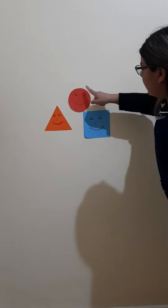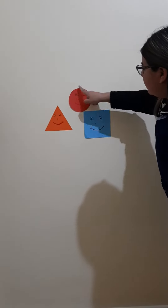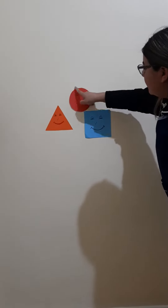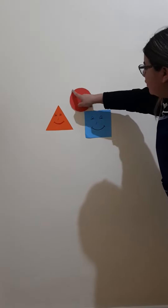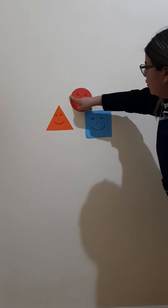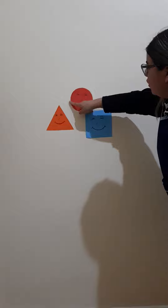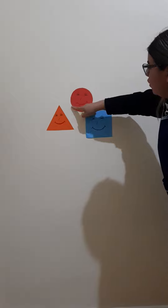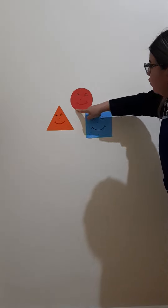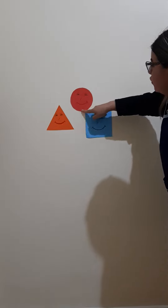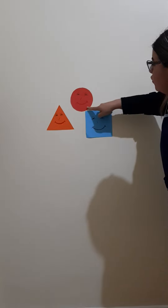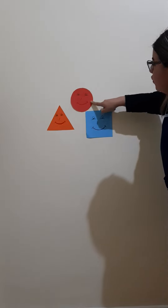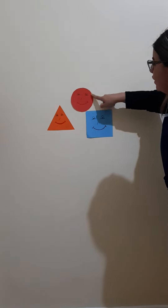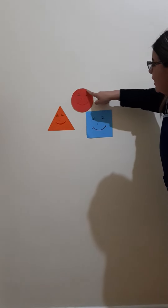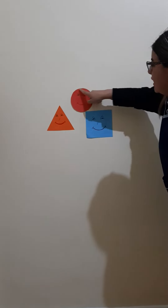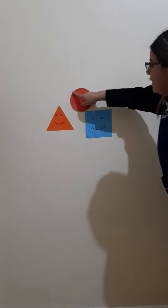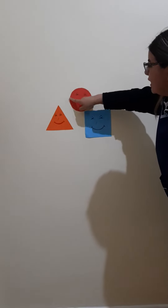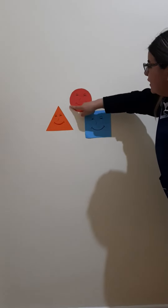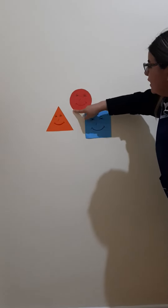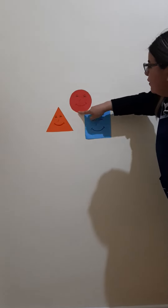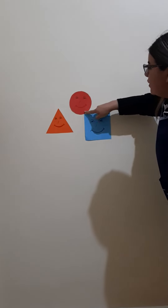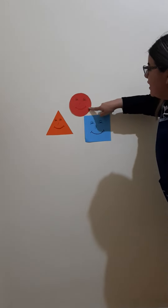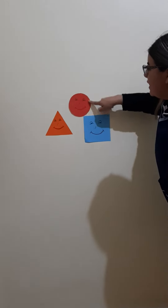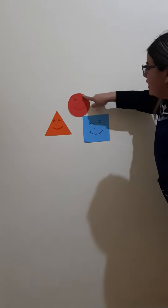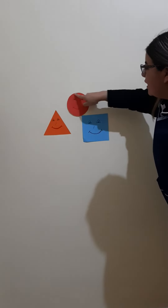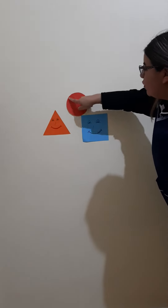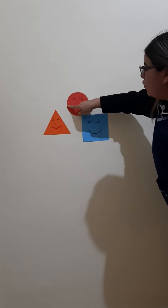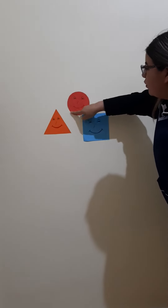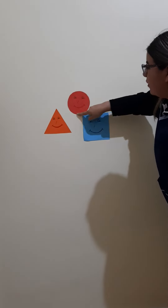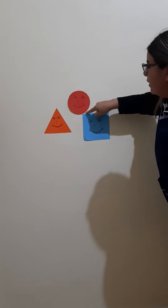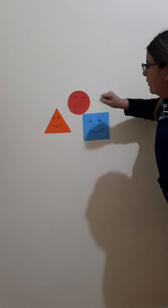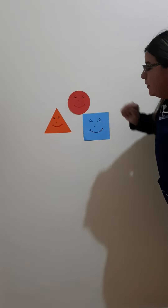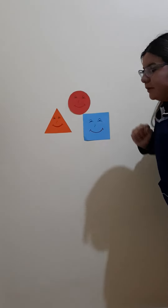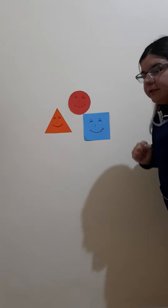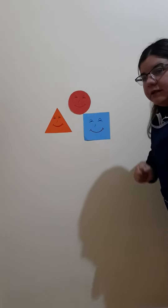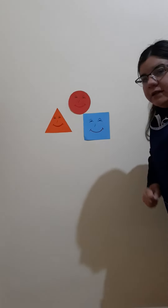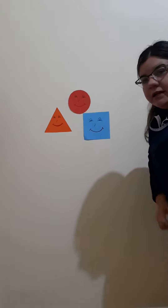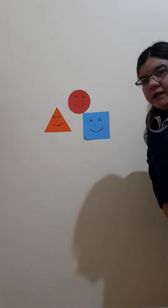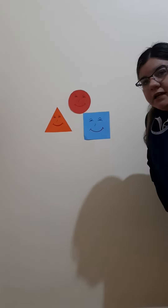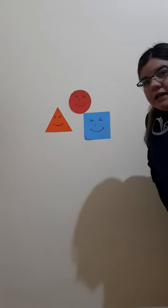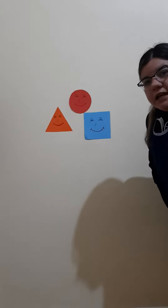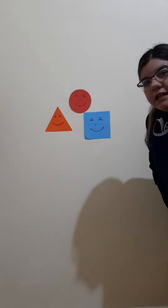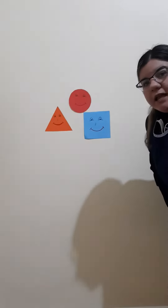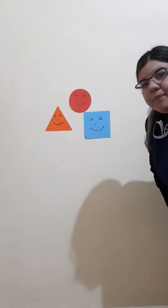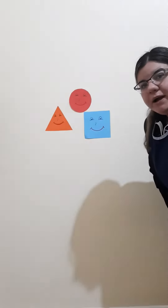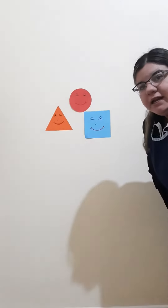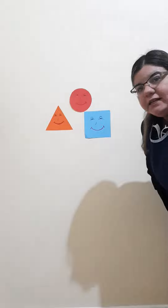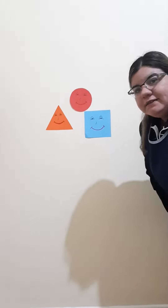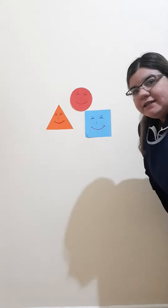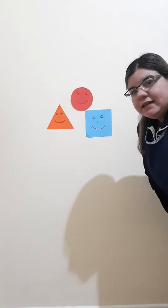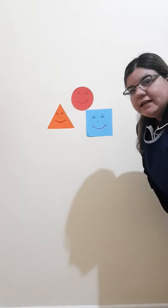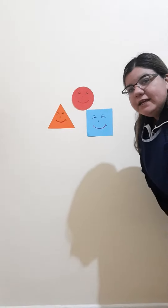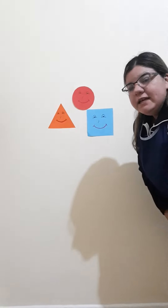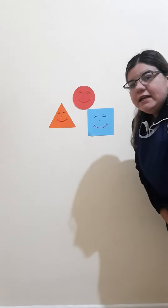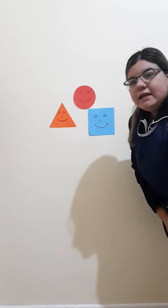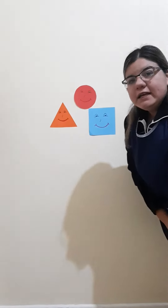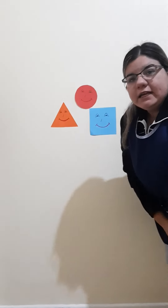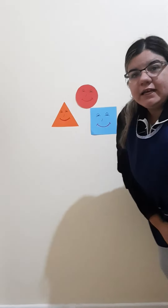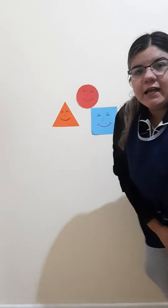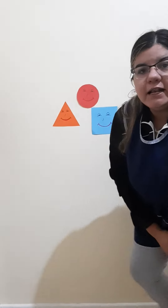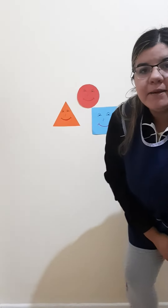el círculo no tiene líneas, tiene una línea curva. ¿Les parece que le